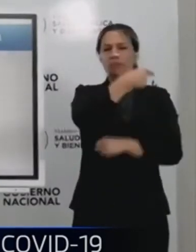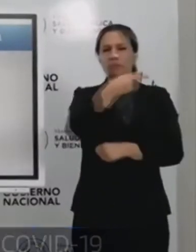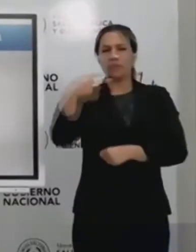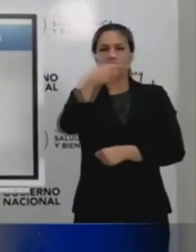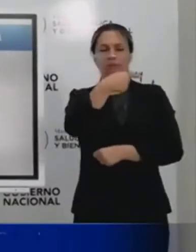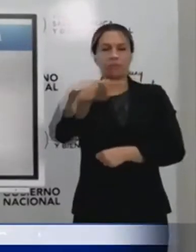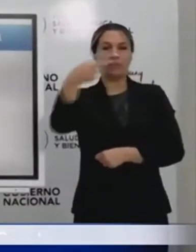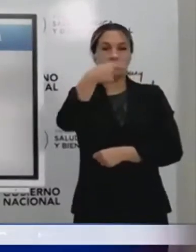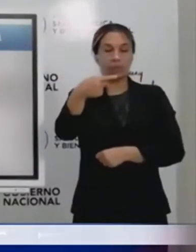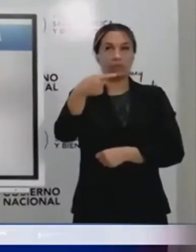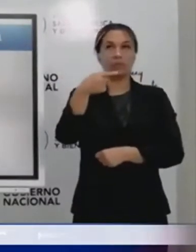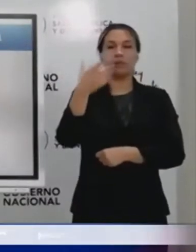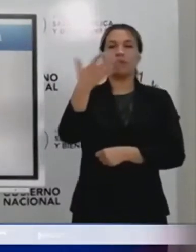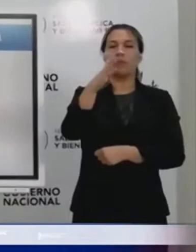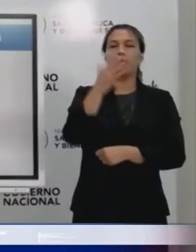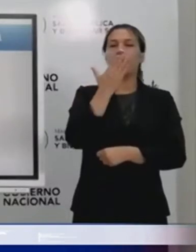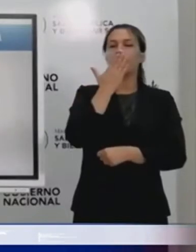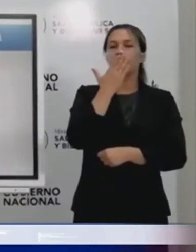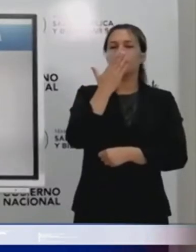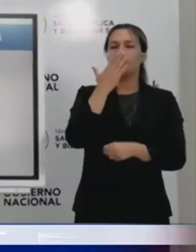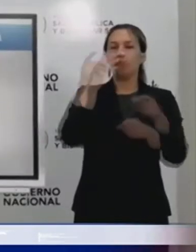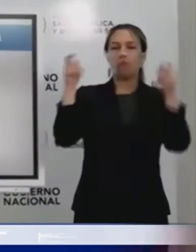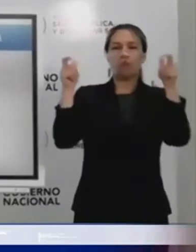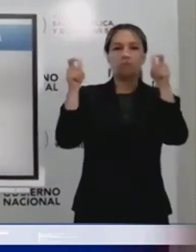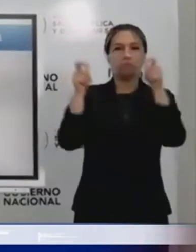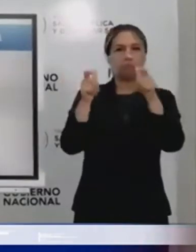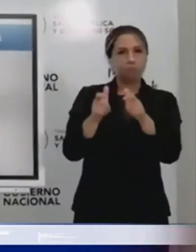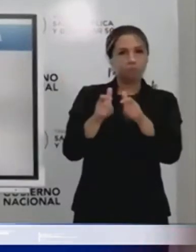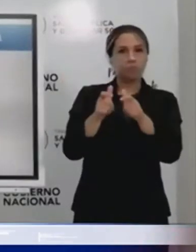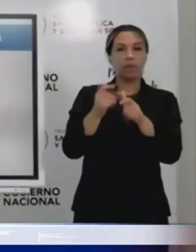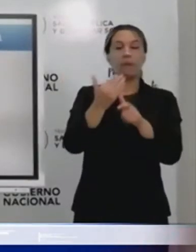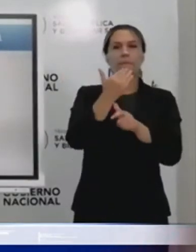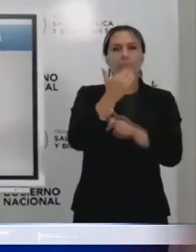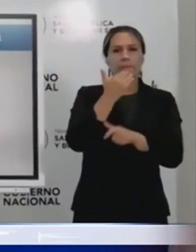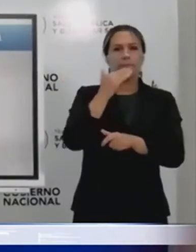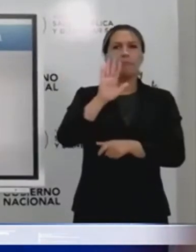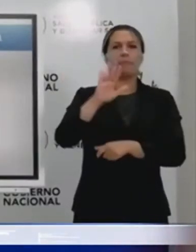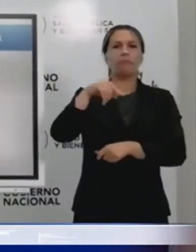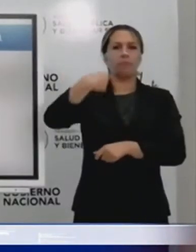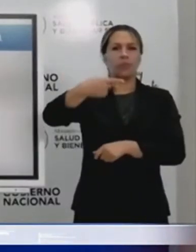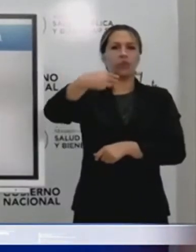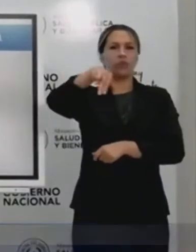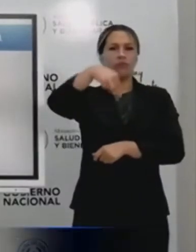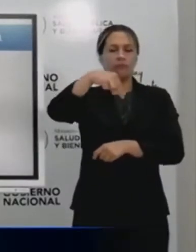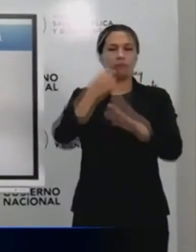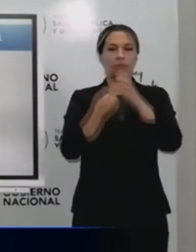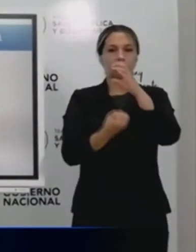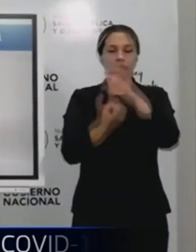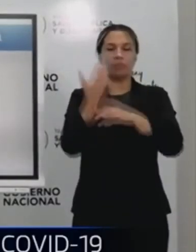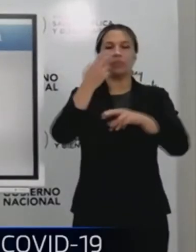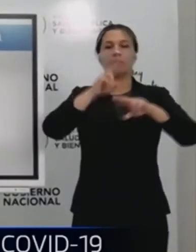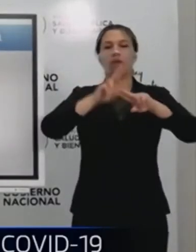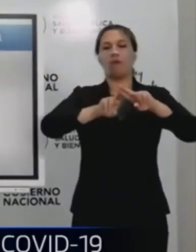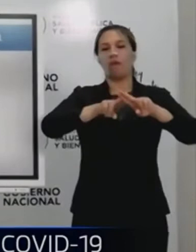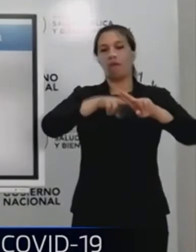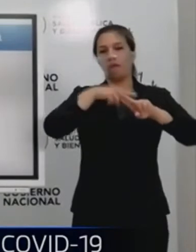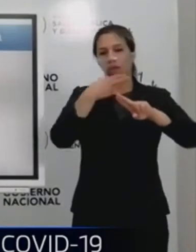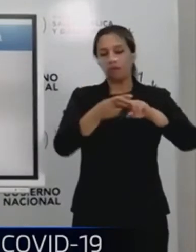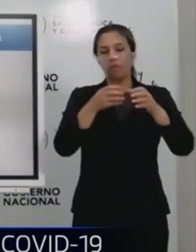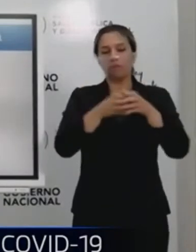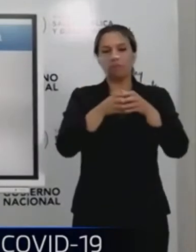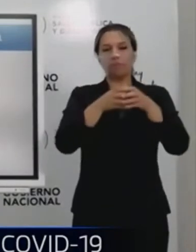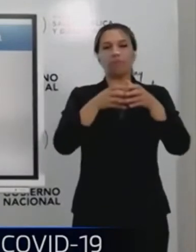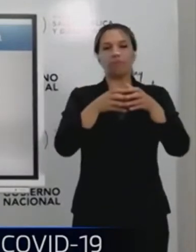Tuvimos un descenso allá por finales de octubre, por finales de noviembre. Y empezamos a ver otra vez un